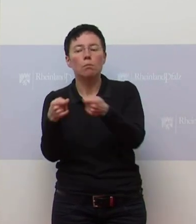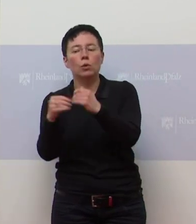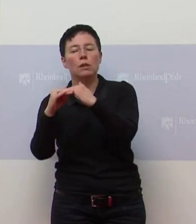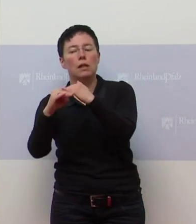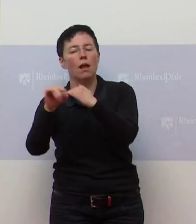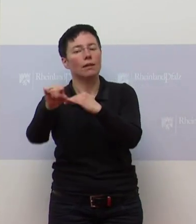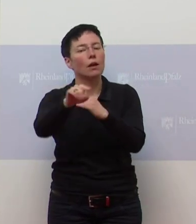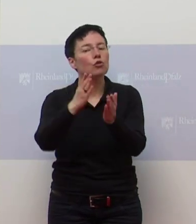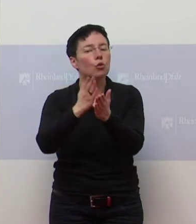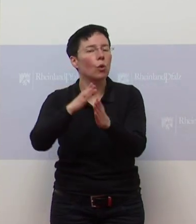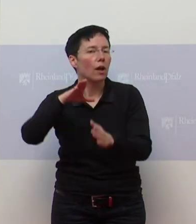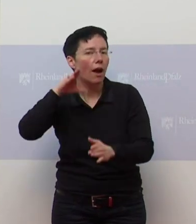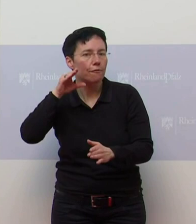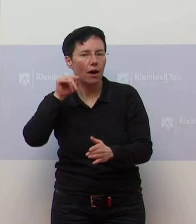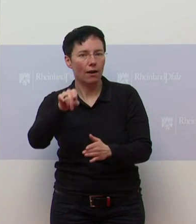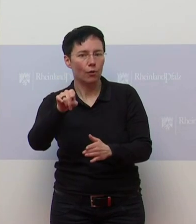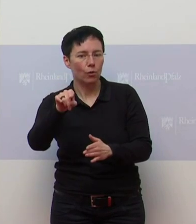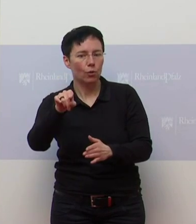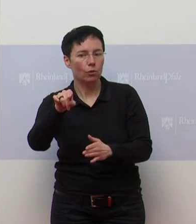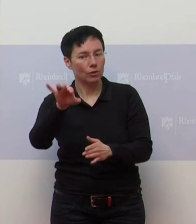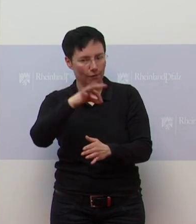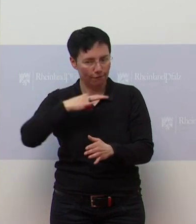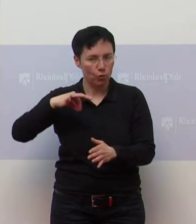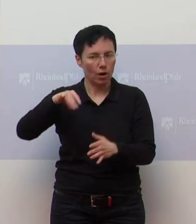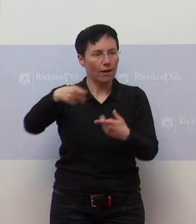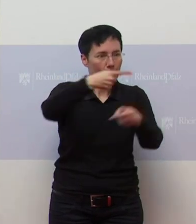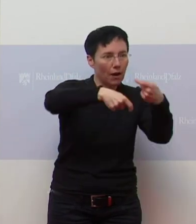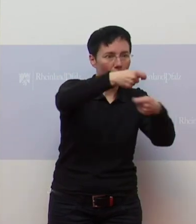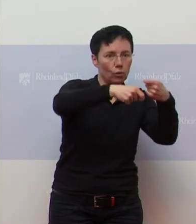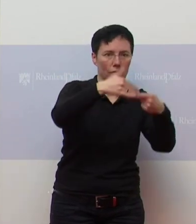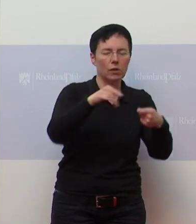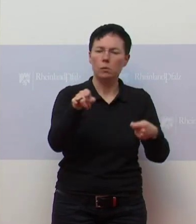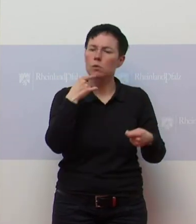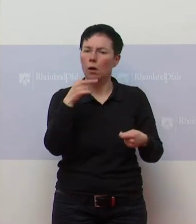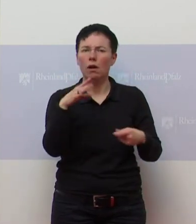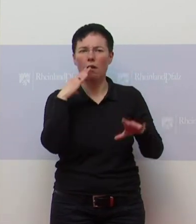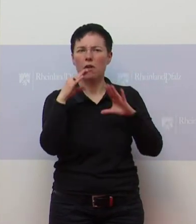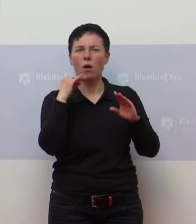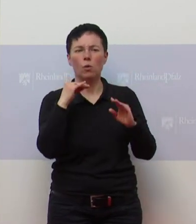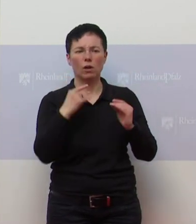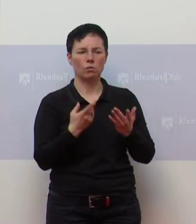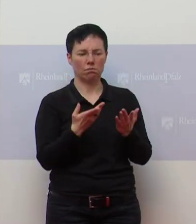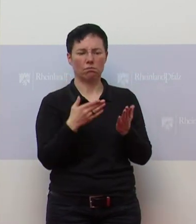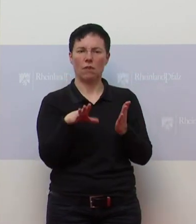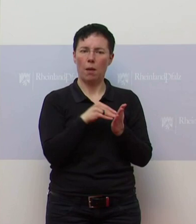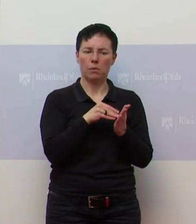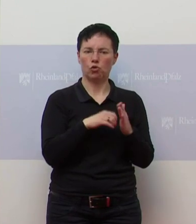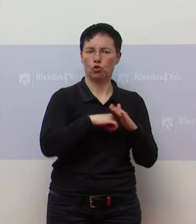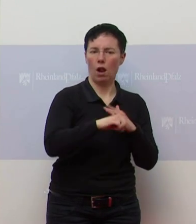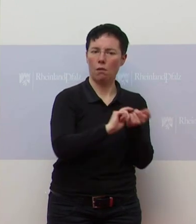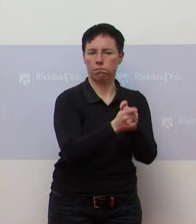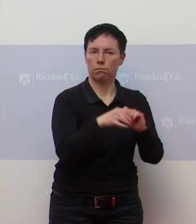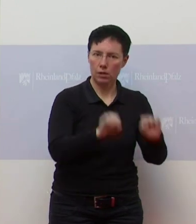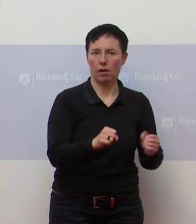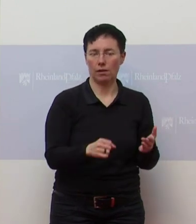uns Länder jetzt mal die ersten Schritte und Verhandlungen auch geführt haben, dass es eigentlich sehr schnell geht mit der Anwendung. Insofern werden wir heute